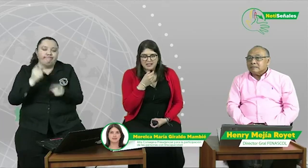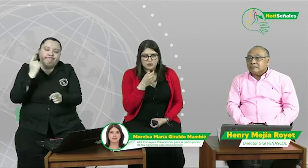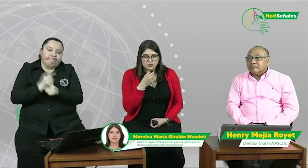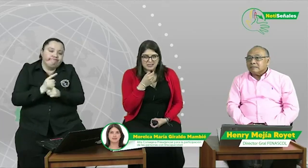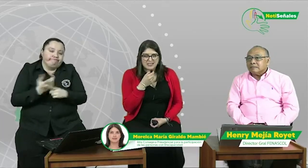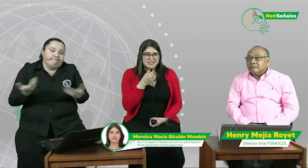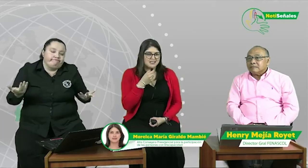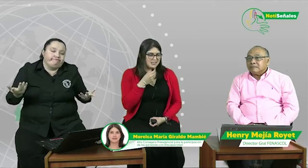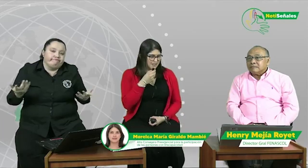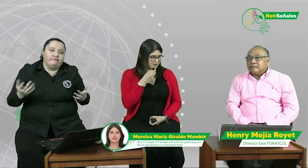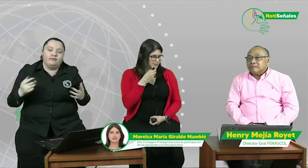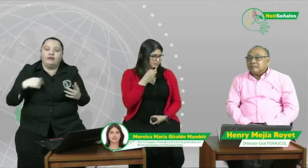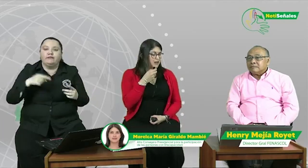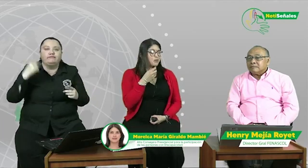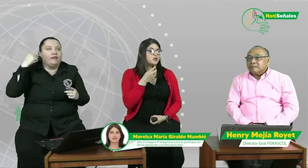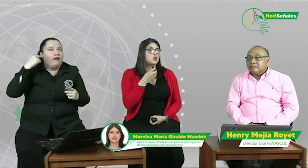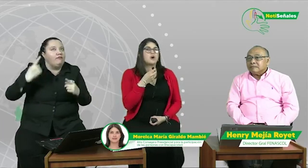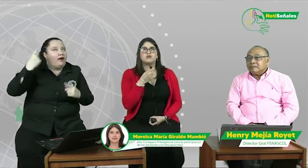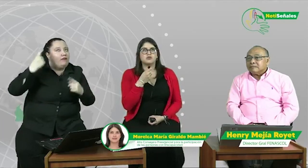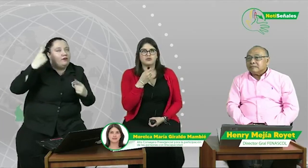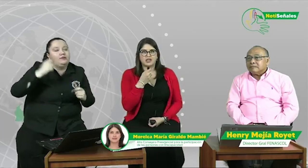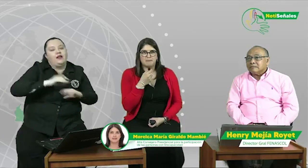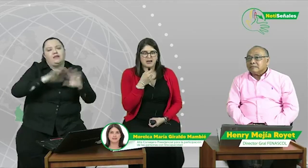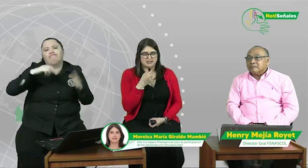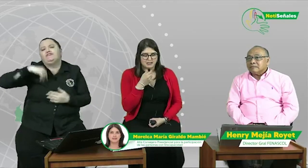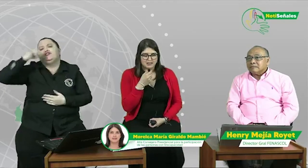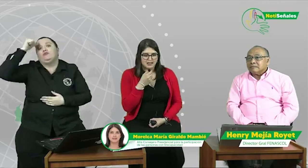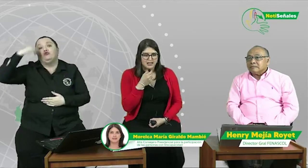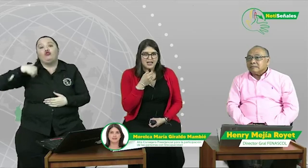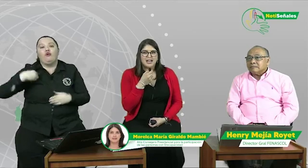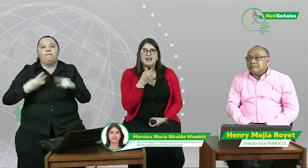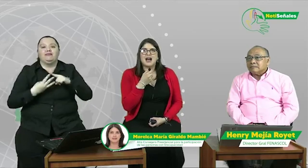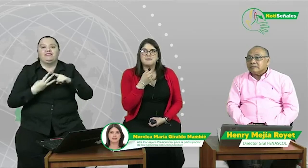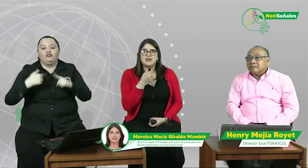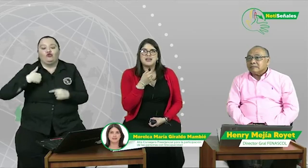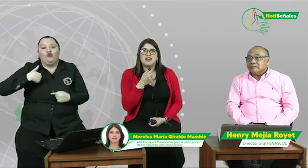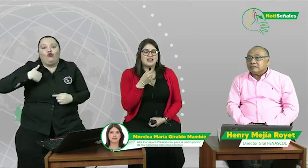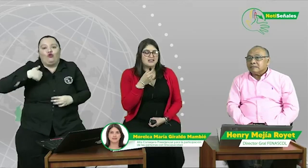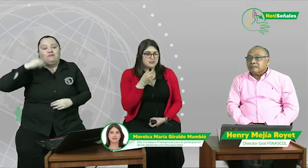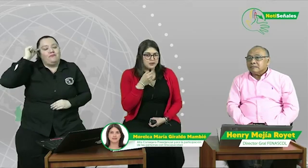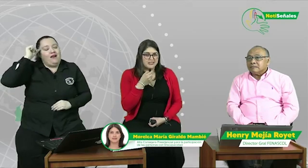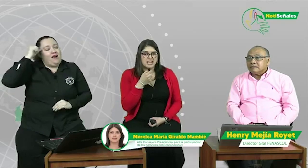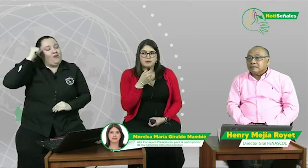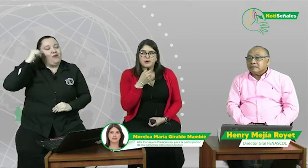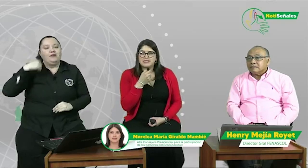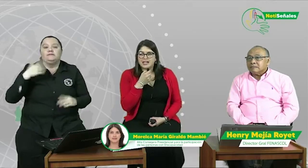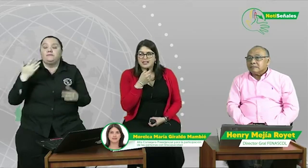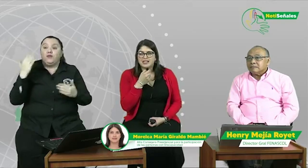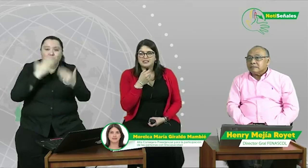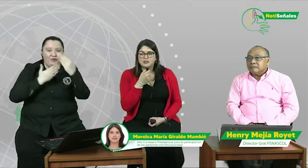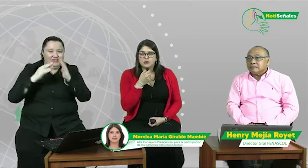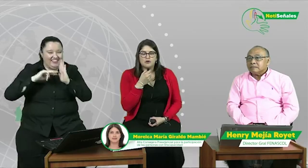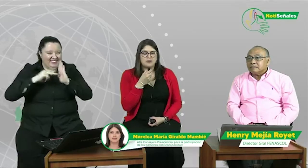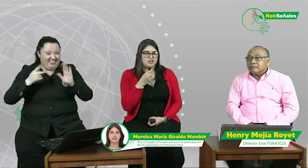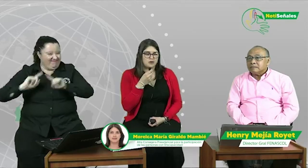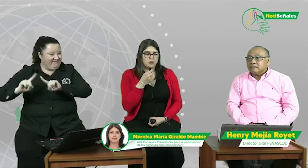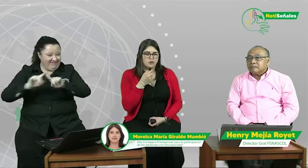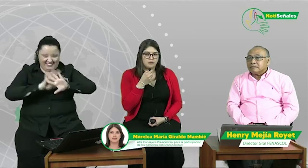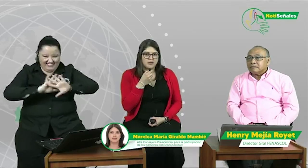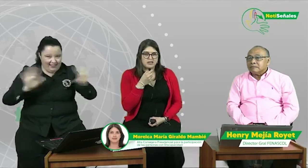cosas desde el déficit. Me acuerdo cuando yo saqué el pase, a mí, después de las pruebas técnicas y todo, me dijo un médico,